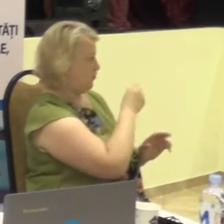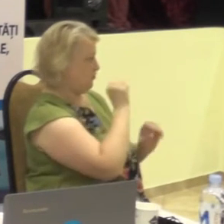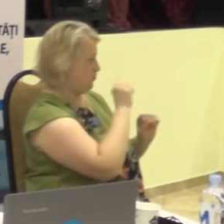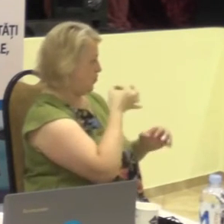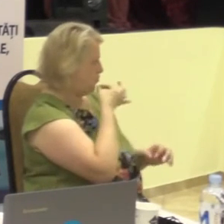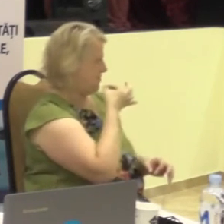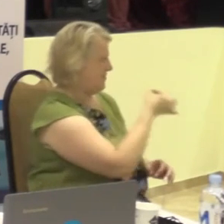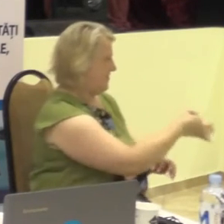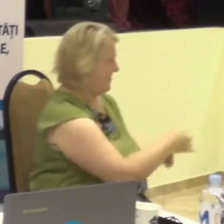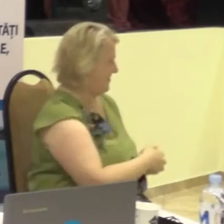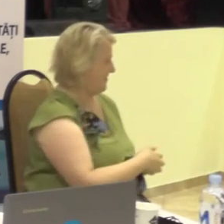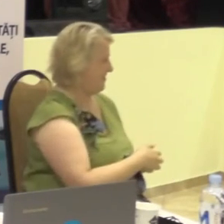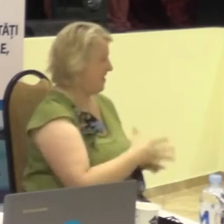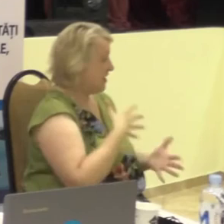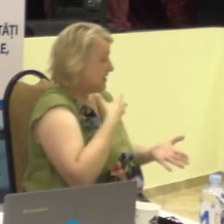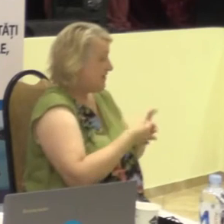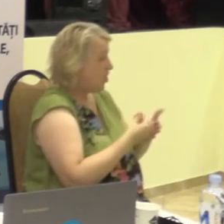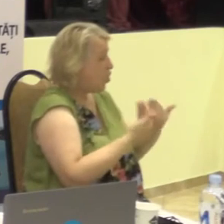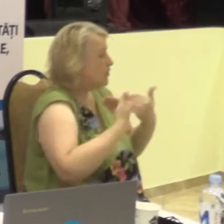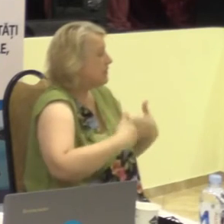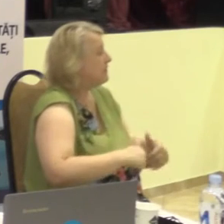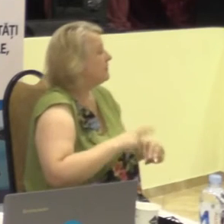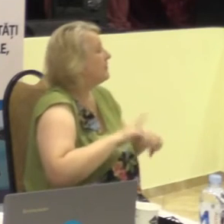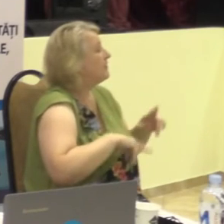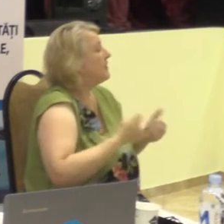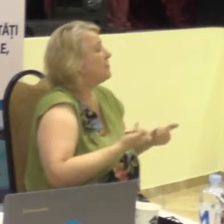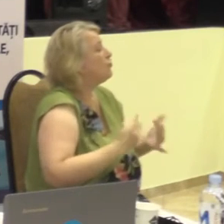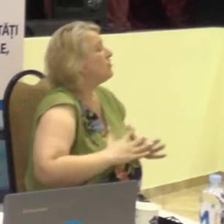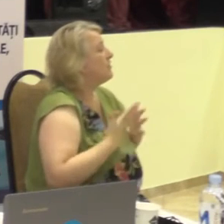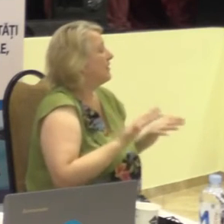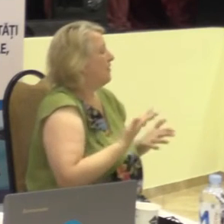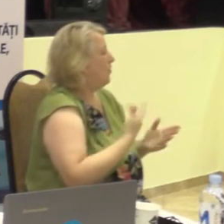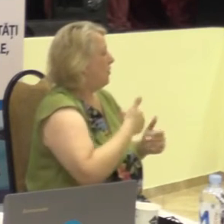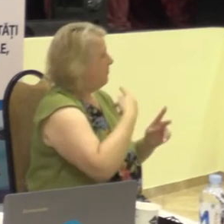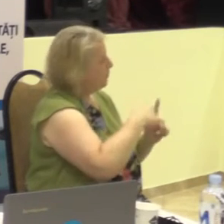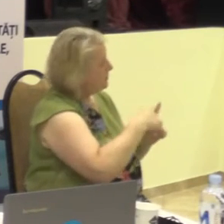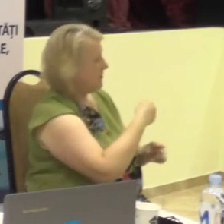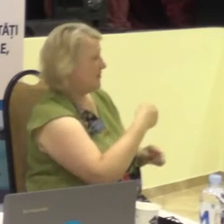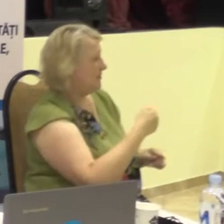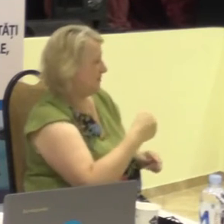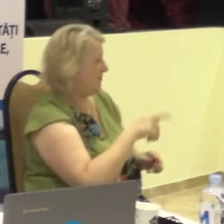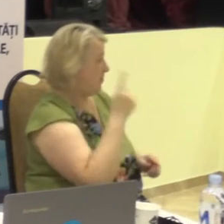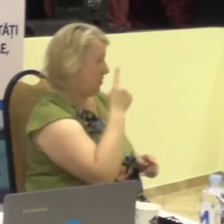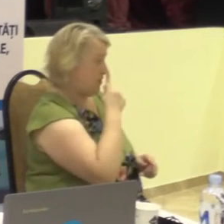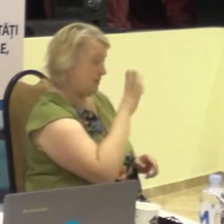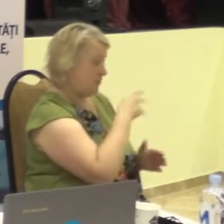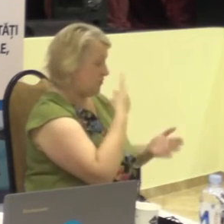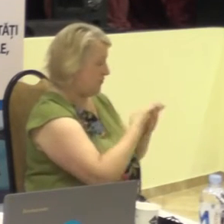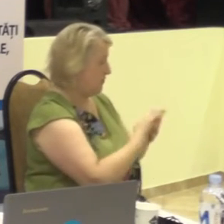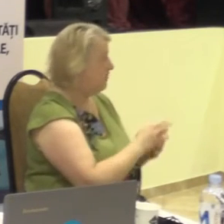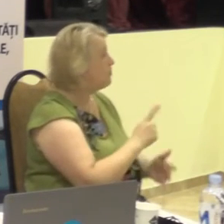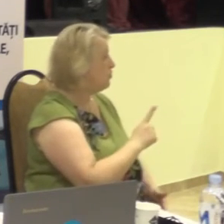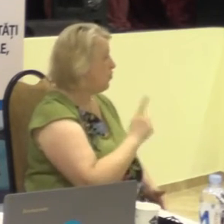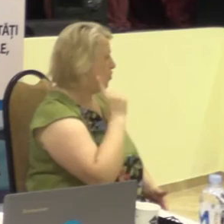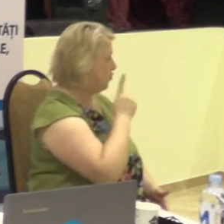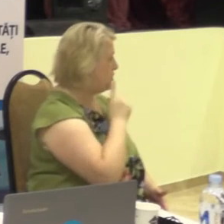unei stări, psihice a momentului. Deci surzii am lupt cu ochii.